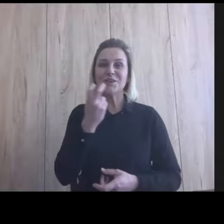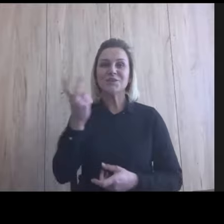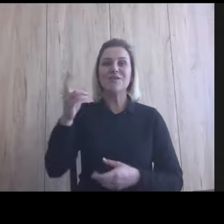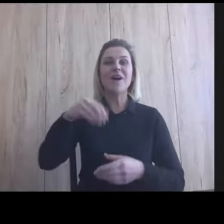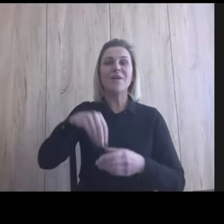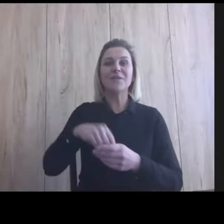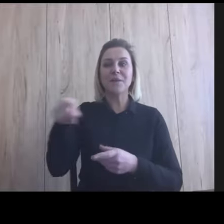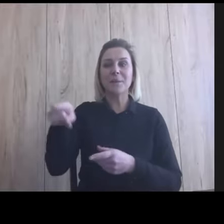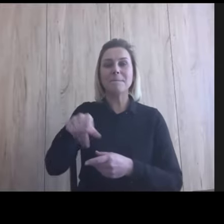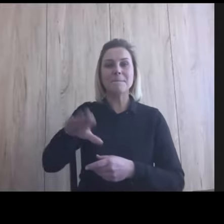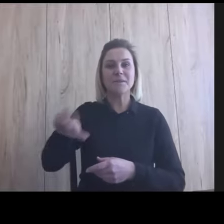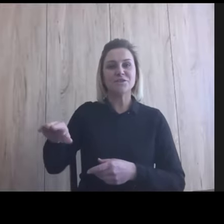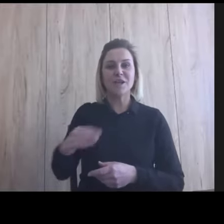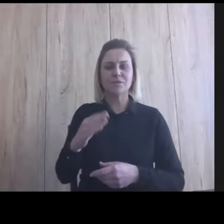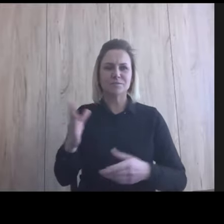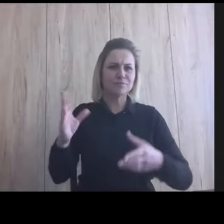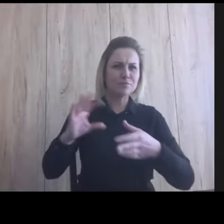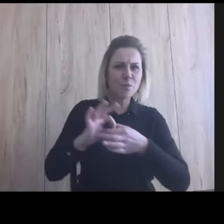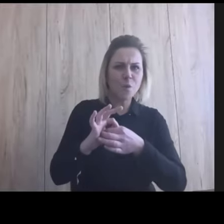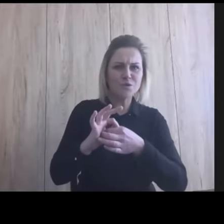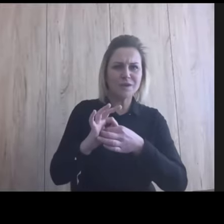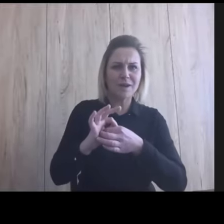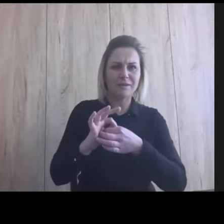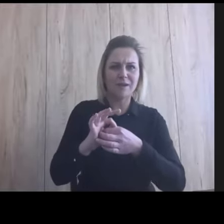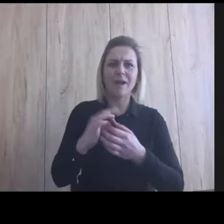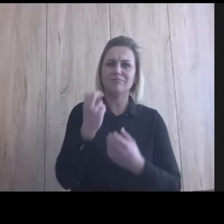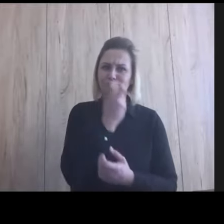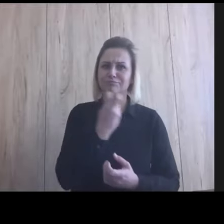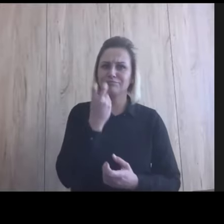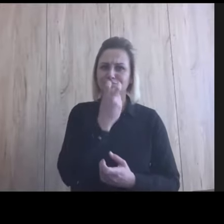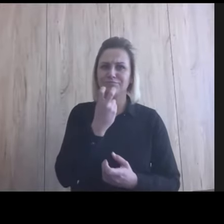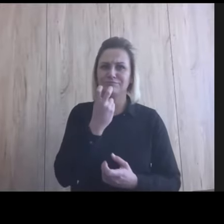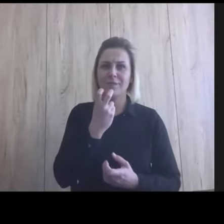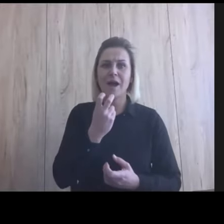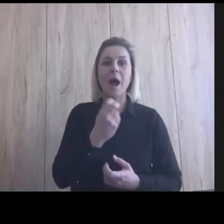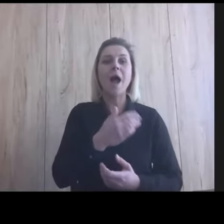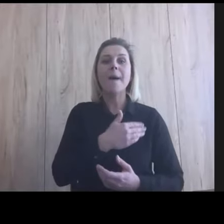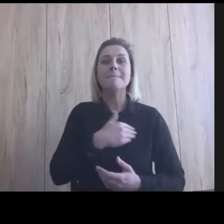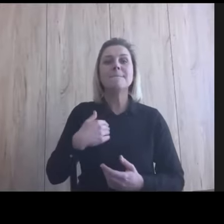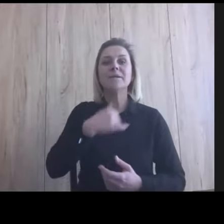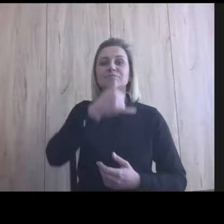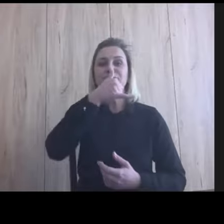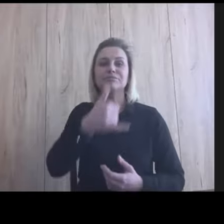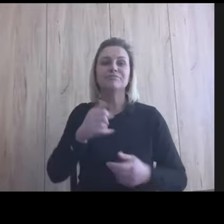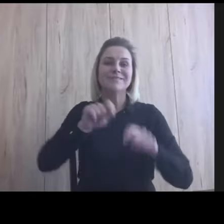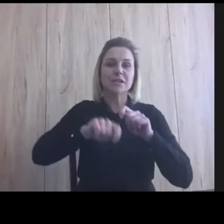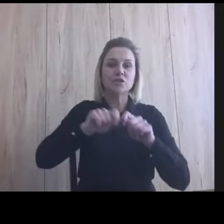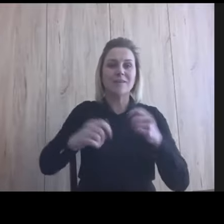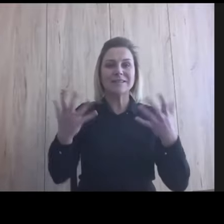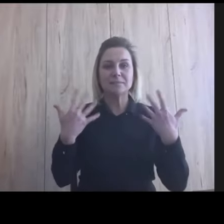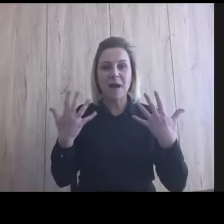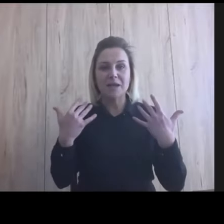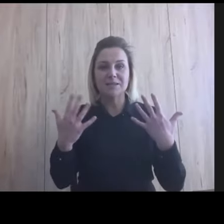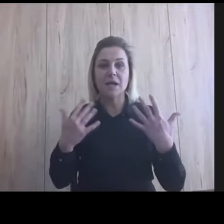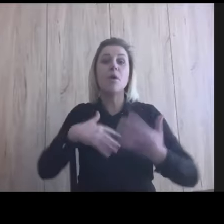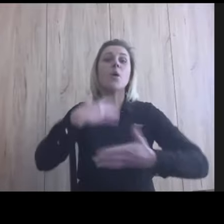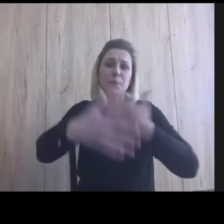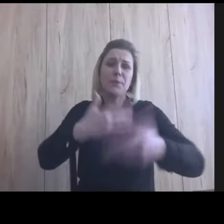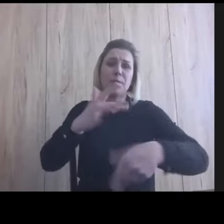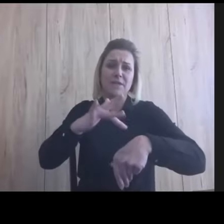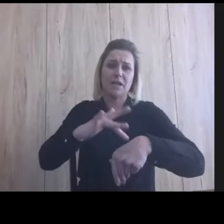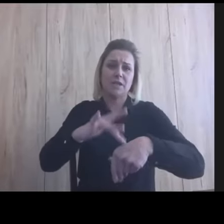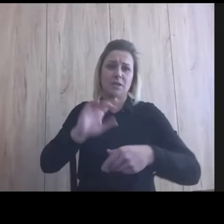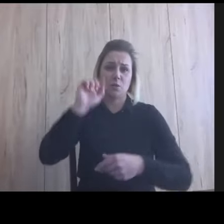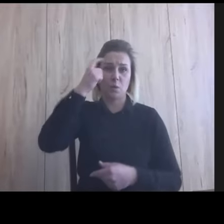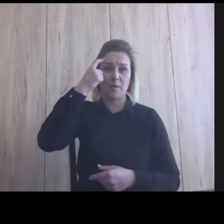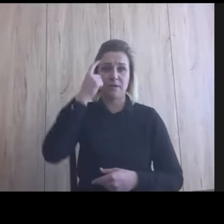łączenia. Bo my żeśmy nie mogli testować spaceru, no bo spacer był produktem finalnym. Ale powiem wam tylko, że